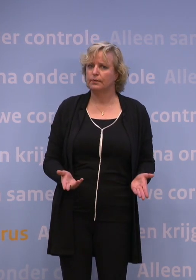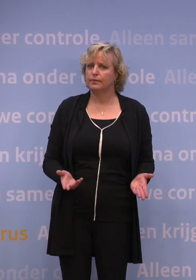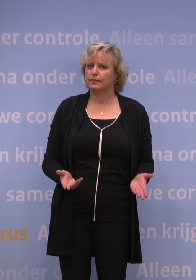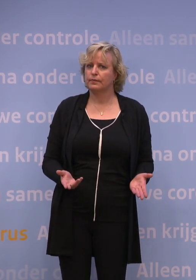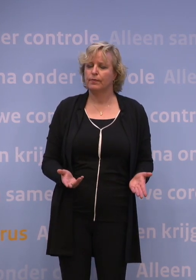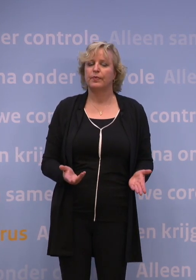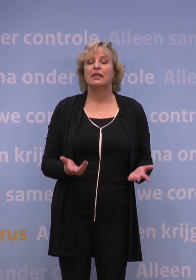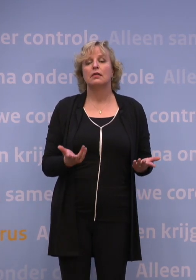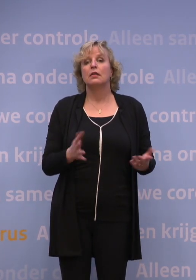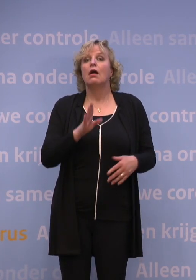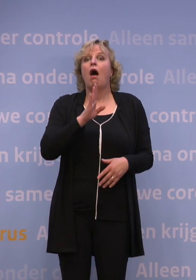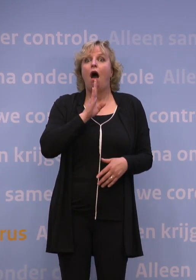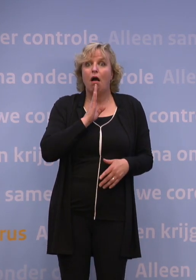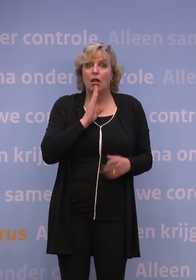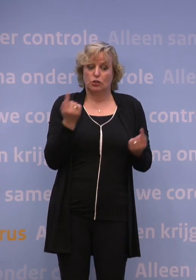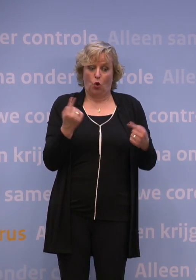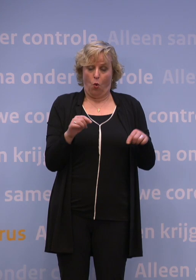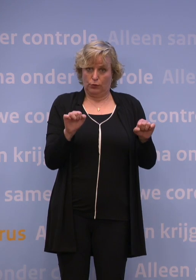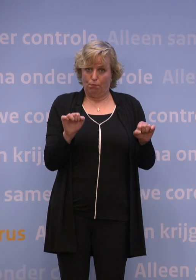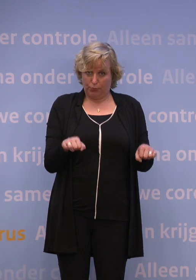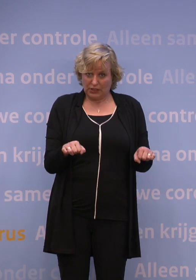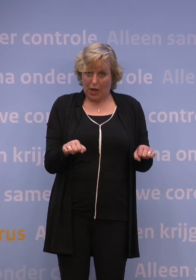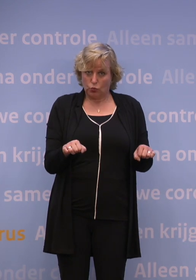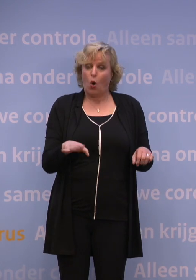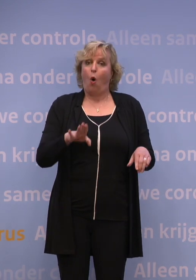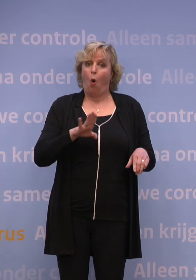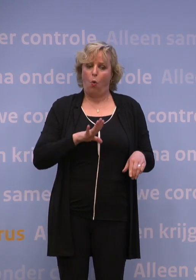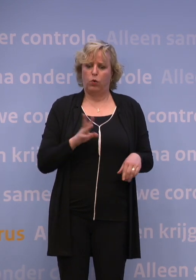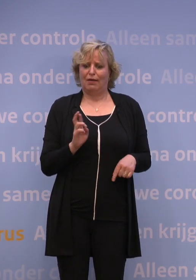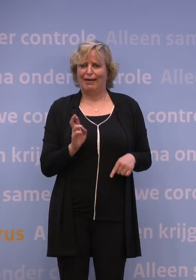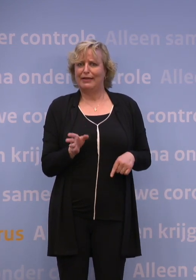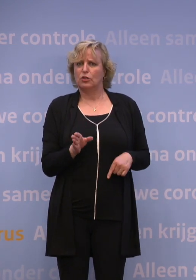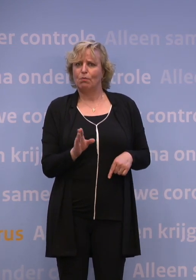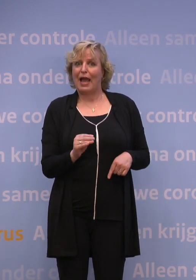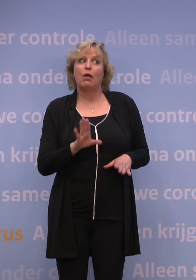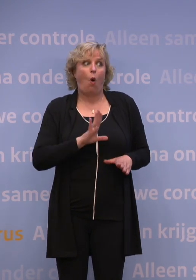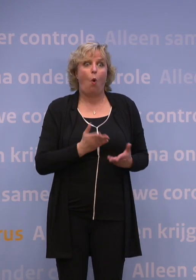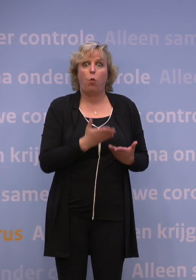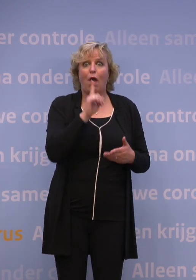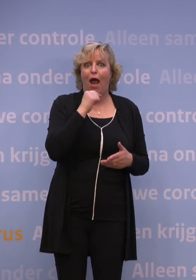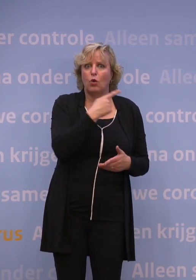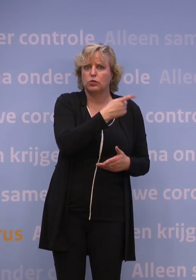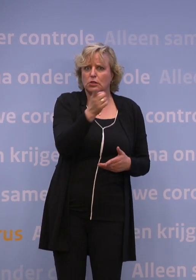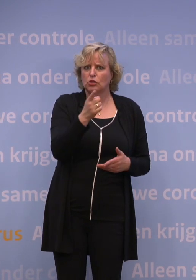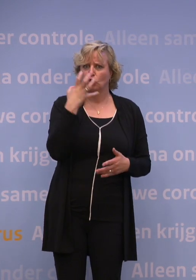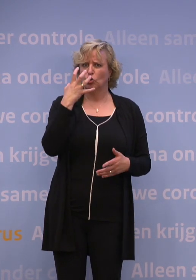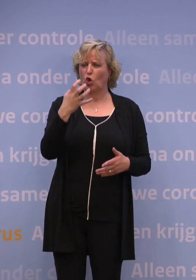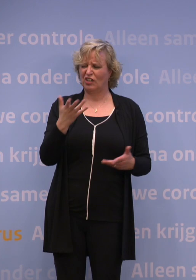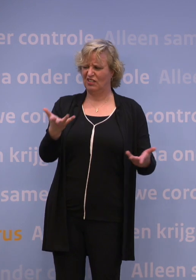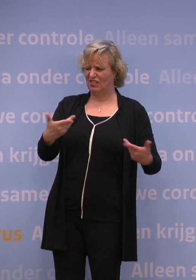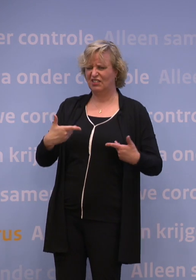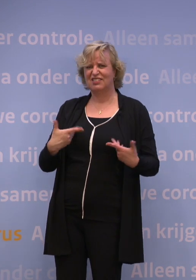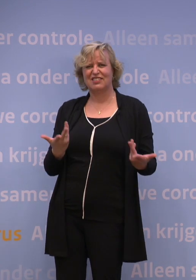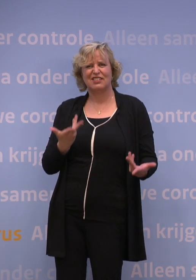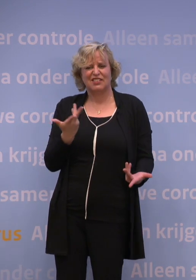we, als we dat besluit nemen, zo goed als mogelijk ook de onderbouwing kunnen geven, ook aan ouders bijvoorbeeld, die zich misschien wel zorgen maken van, ja, oké, maar